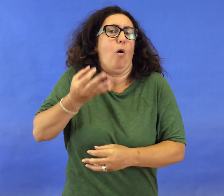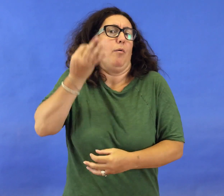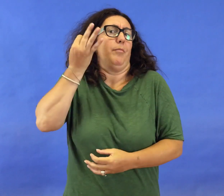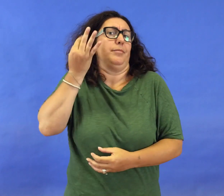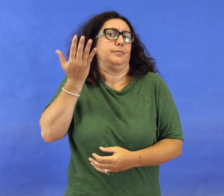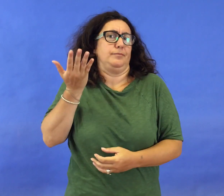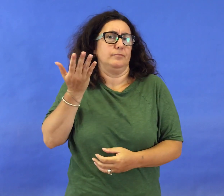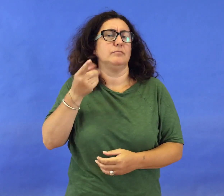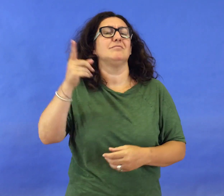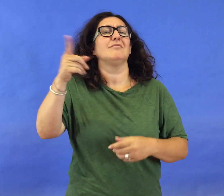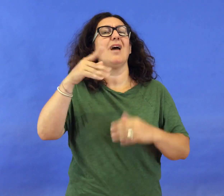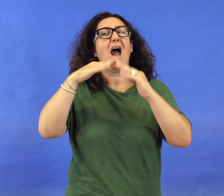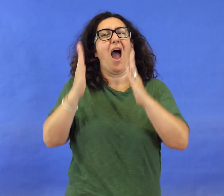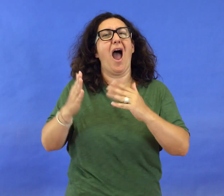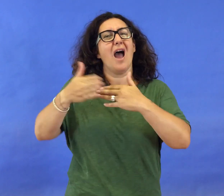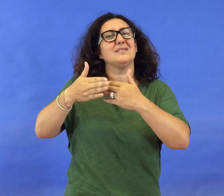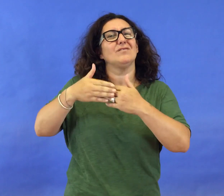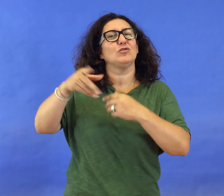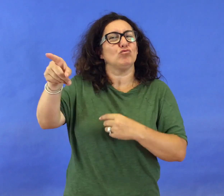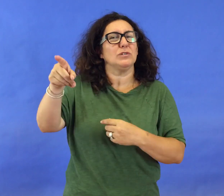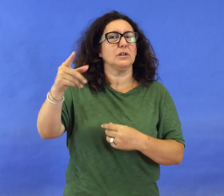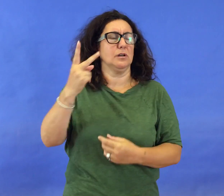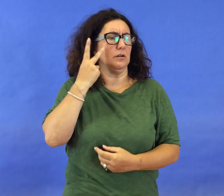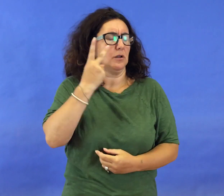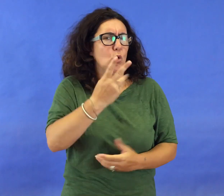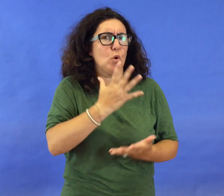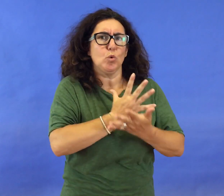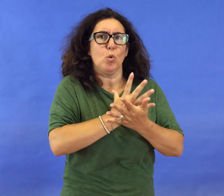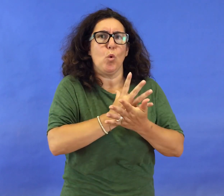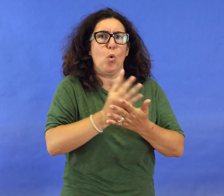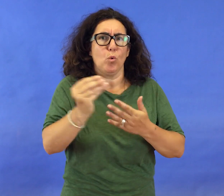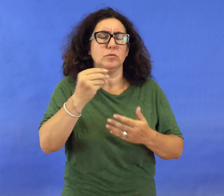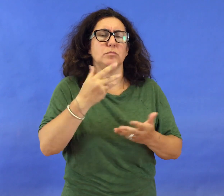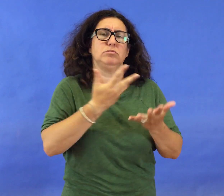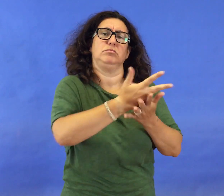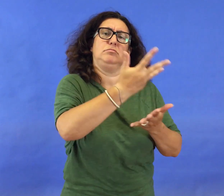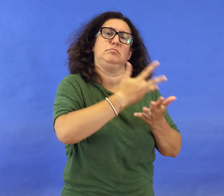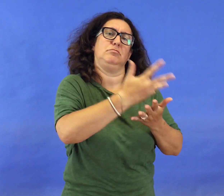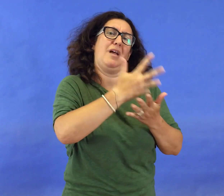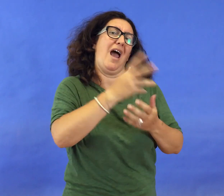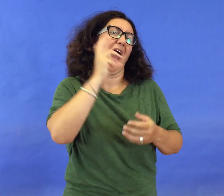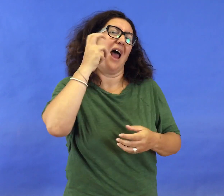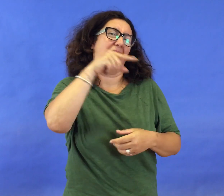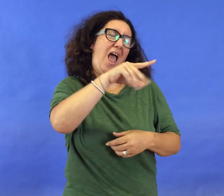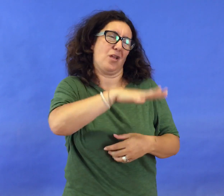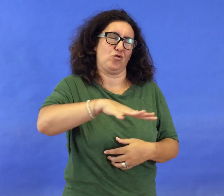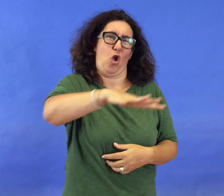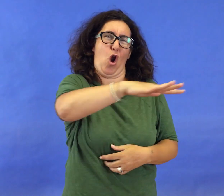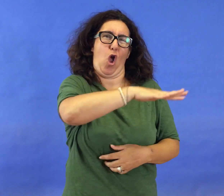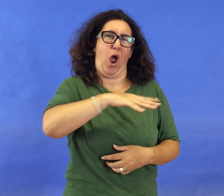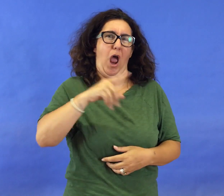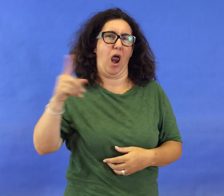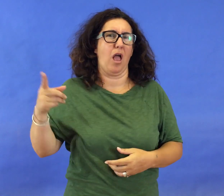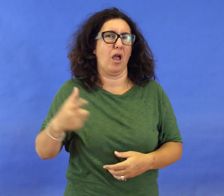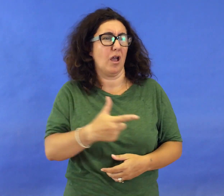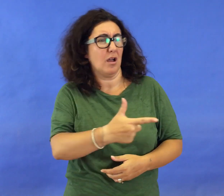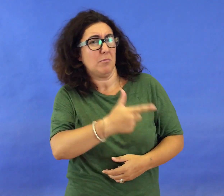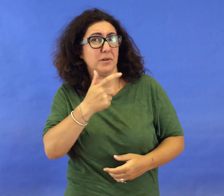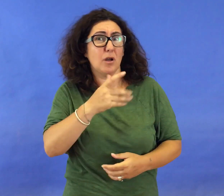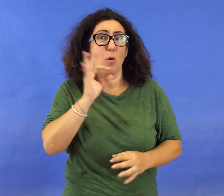assistito alla terribile scena e hanno raccontato la situazione vocale ha sparato su un soldo, su un portatore